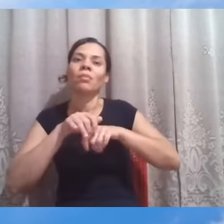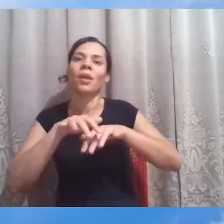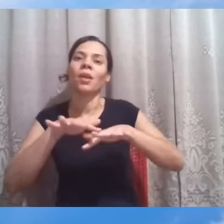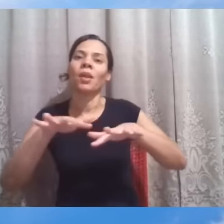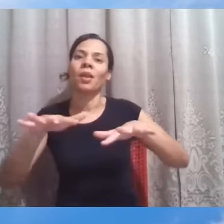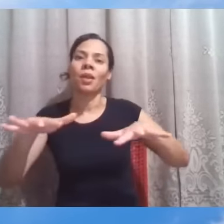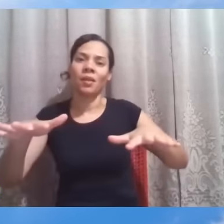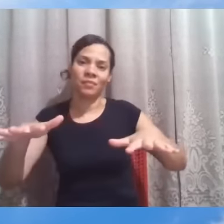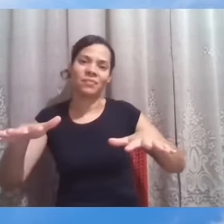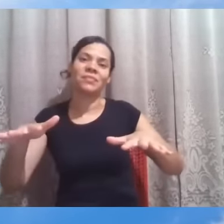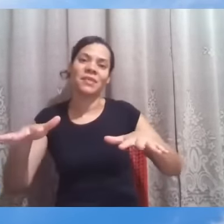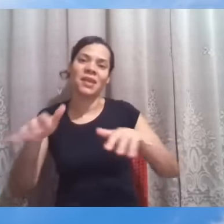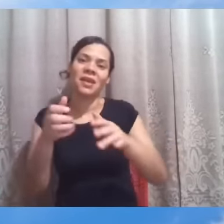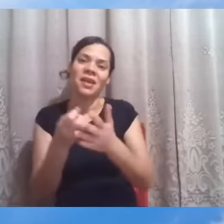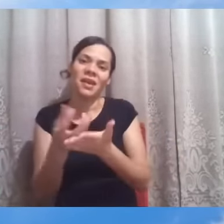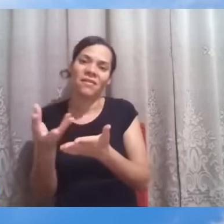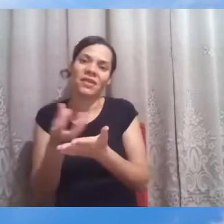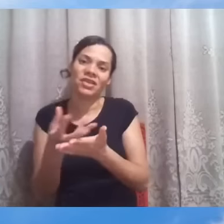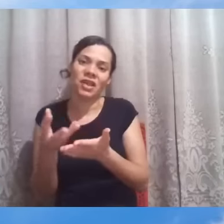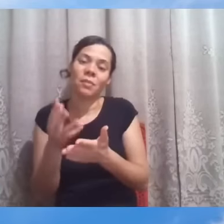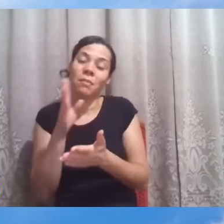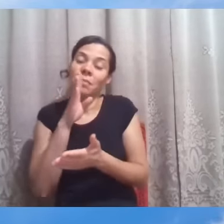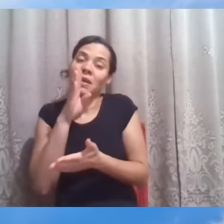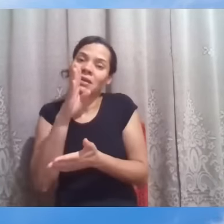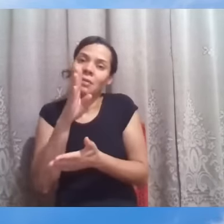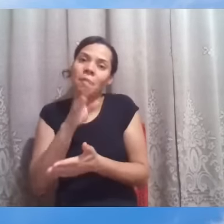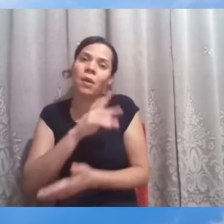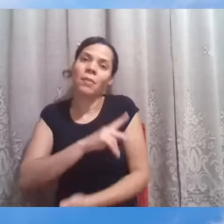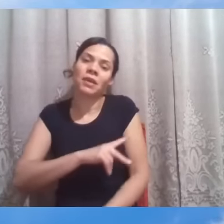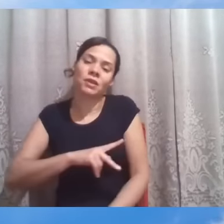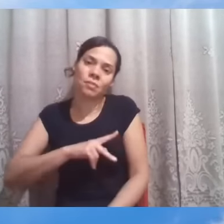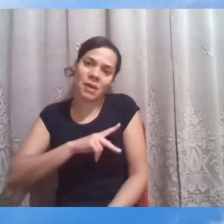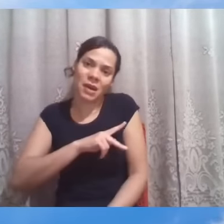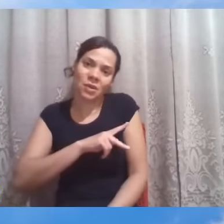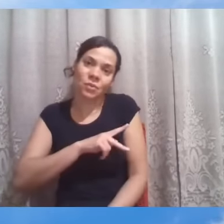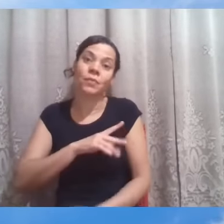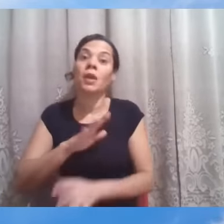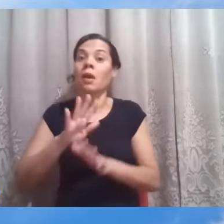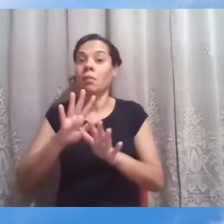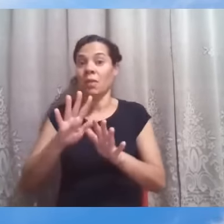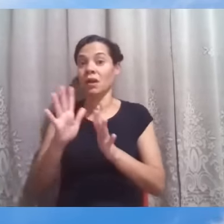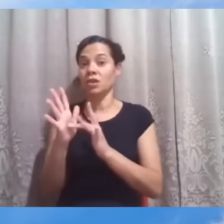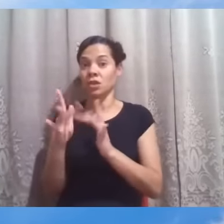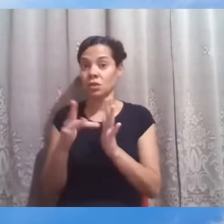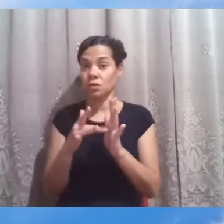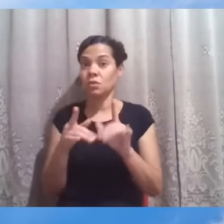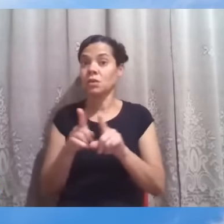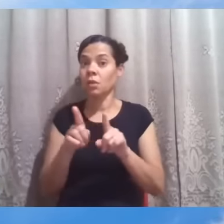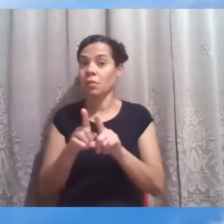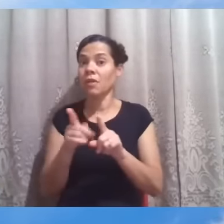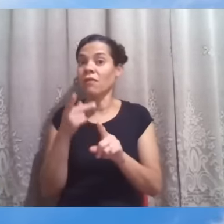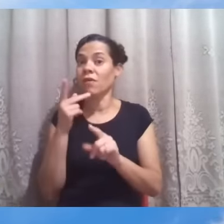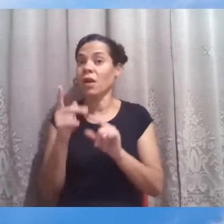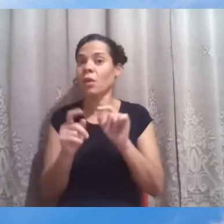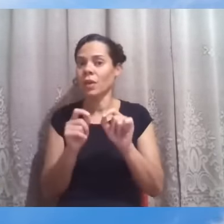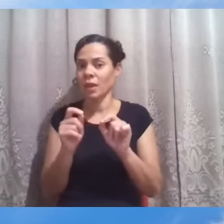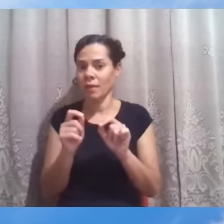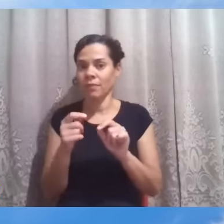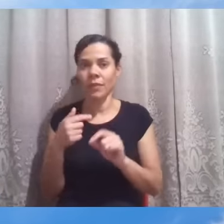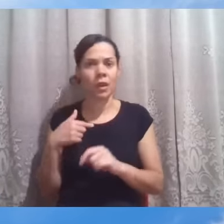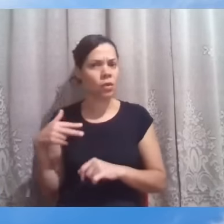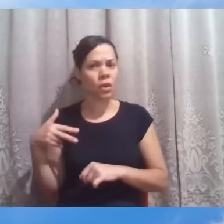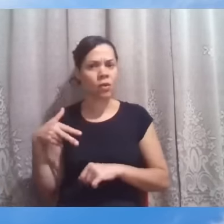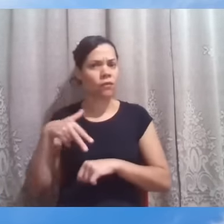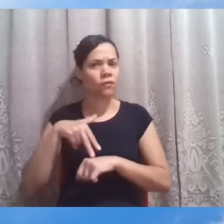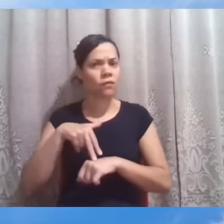Paulo, na tarefa junto aos gentios. Mas Jesus também está dizendo mais coisas por meio dessa frase. Não vim senão as